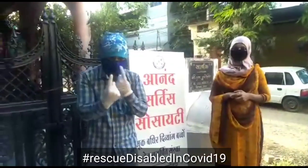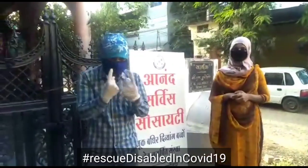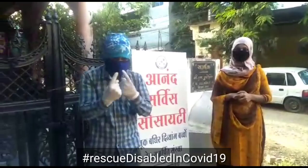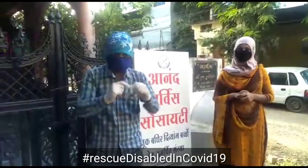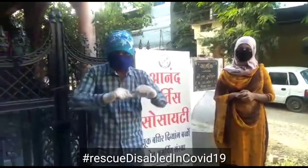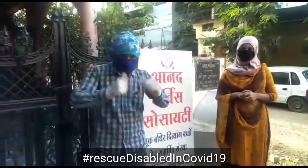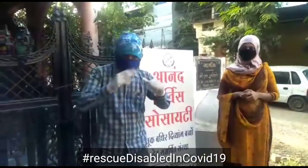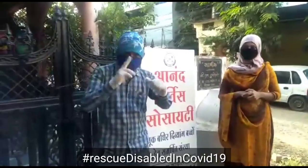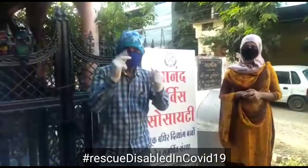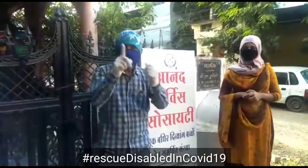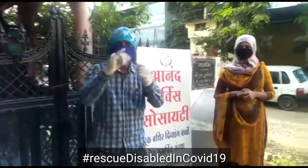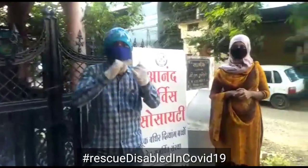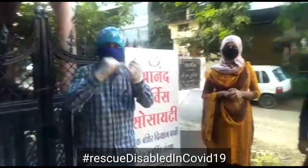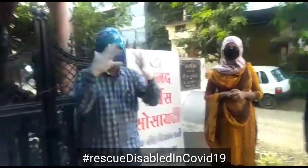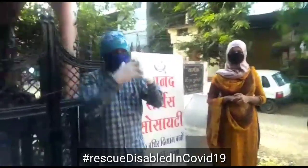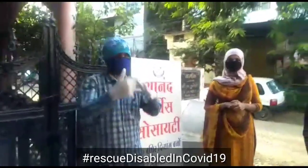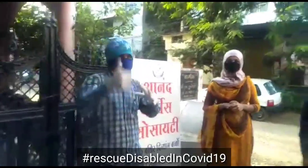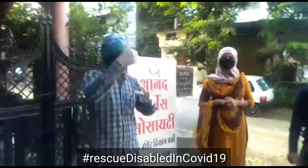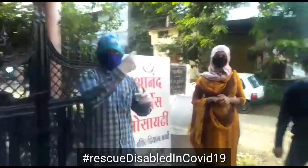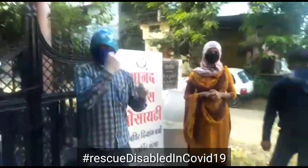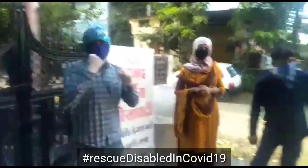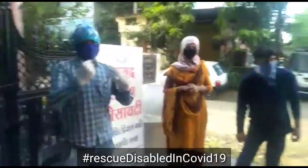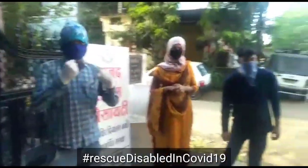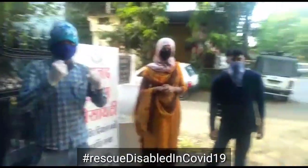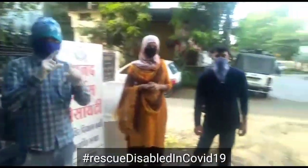वह लगाता है हुमारे को इसकी बच्चे